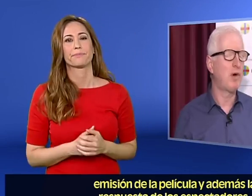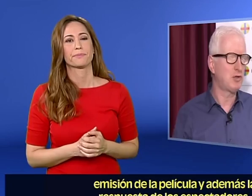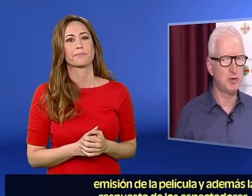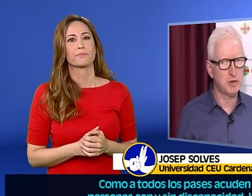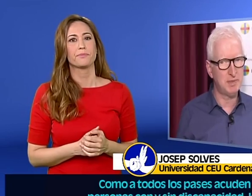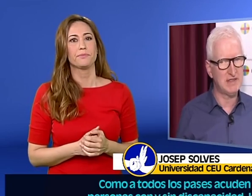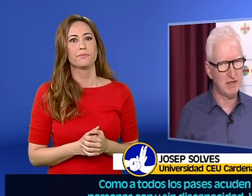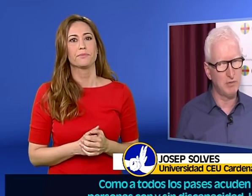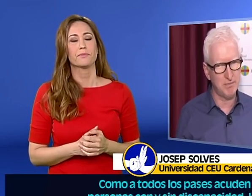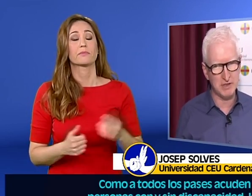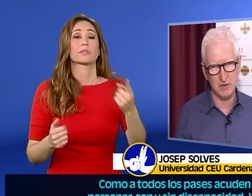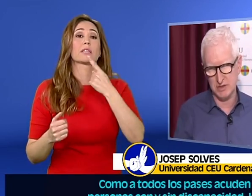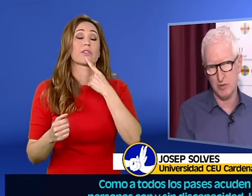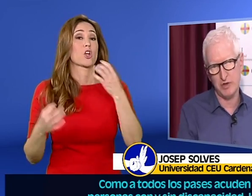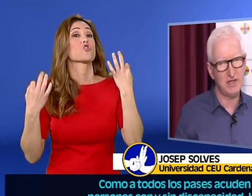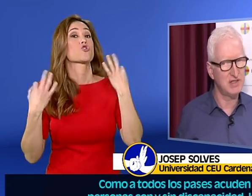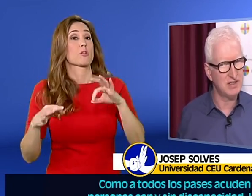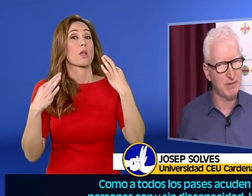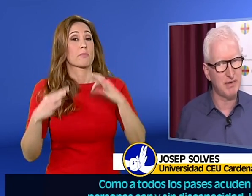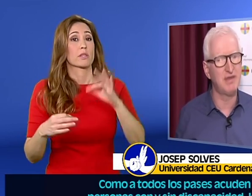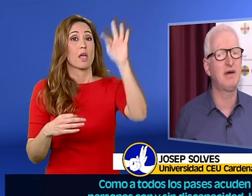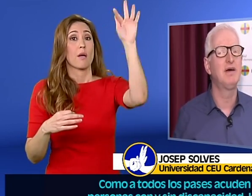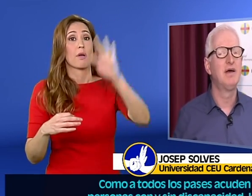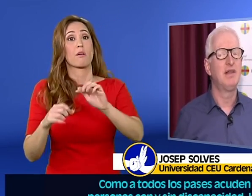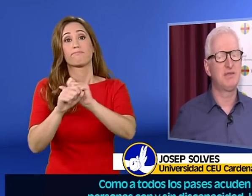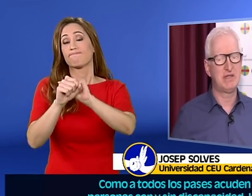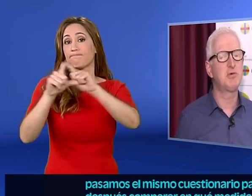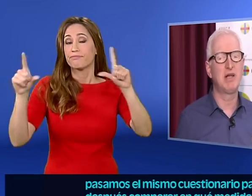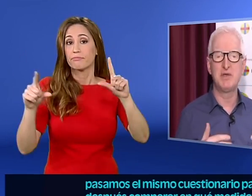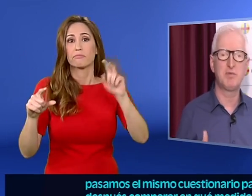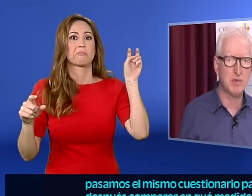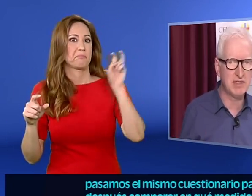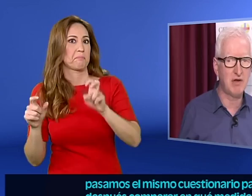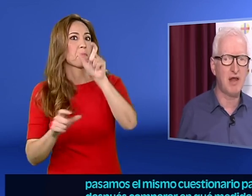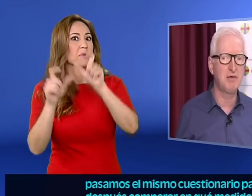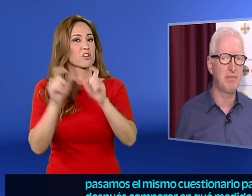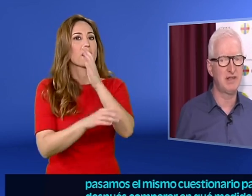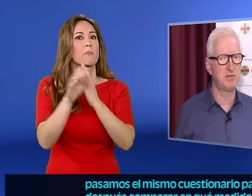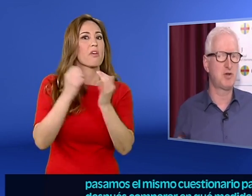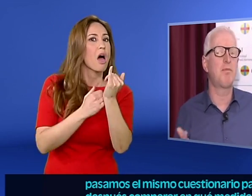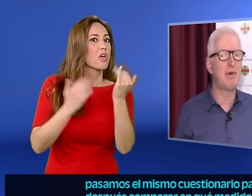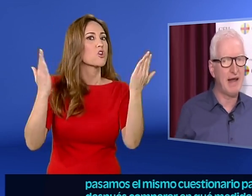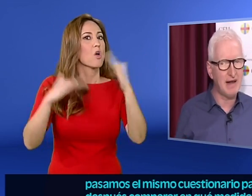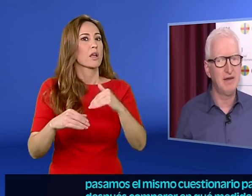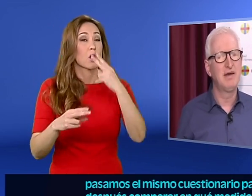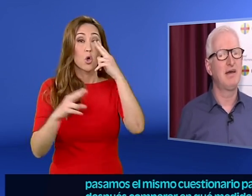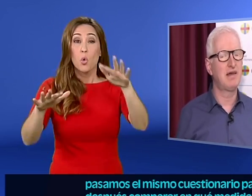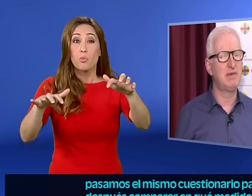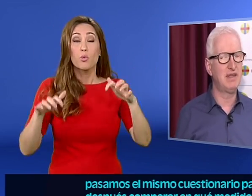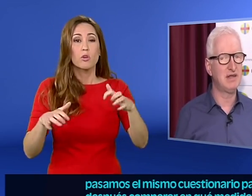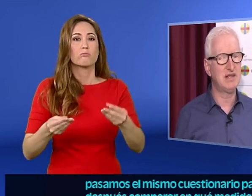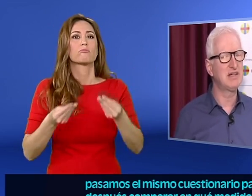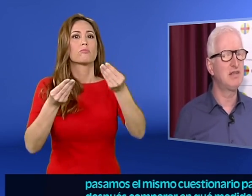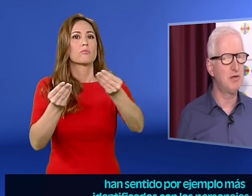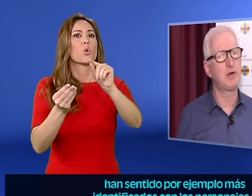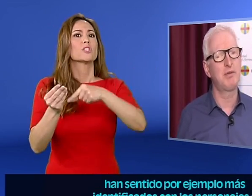Como a todos los pases acuden personas con y sin discapacidad, les pasamos el mismo cuestionario para después comparar en